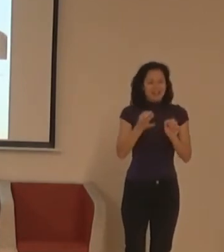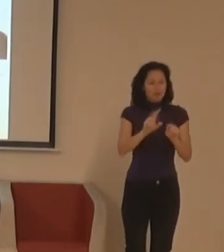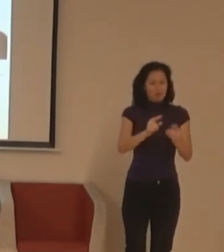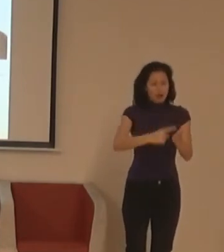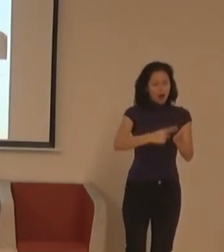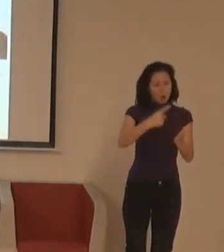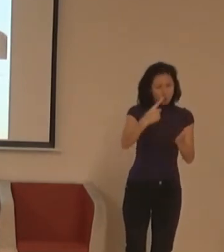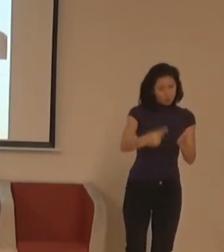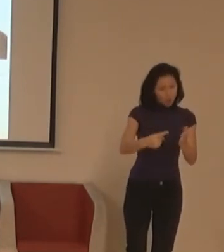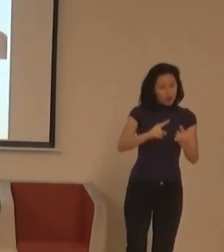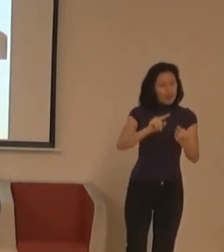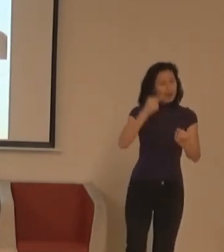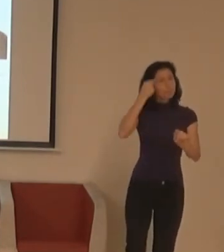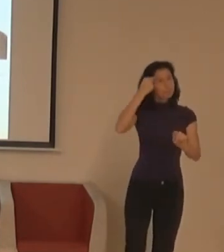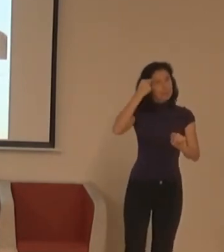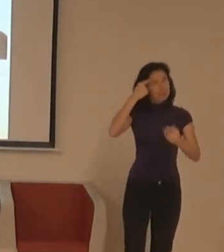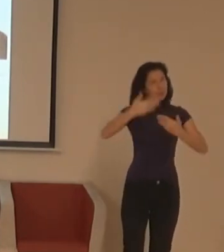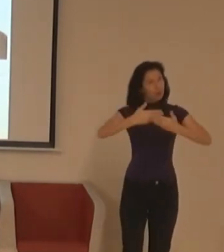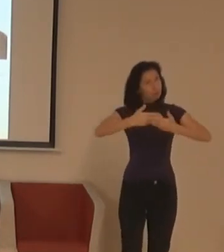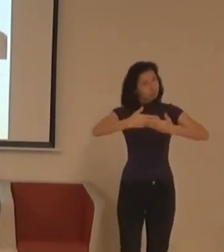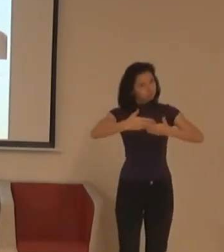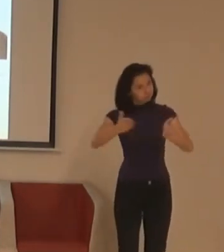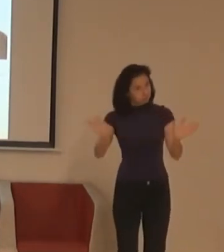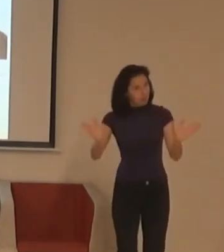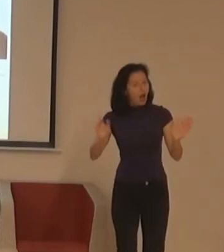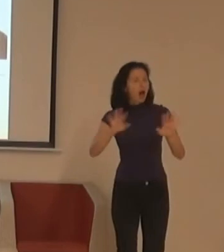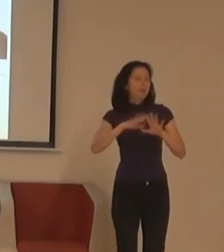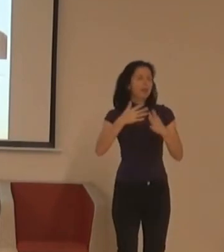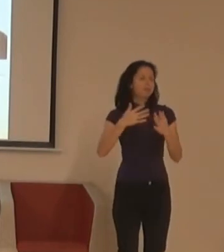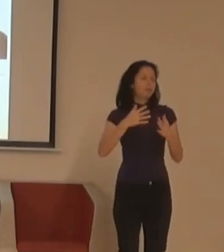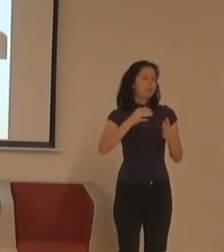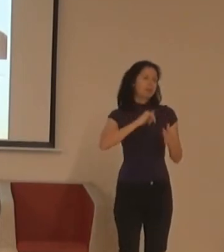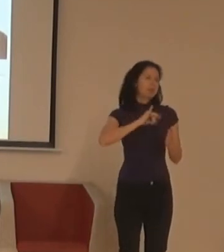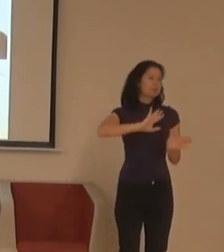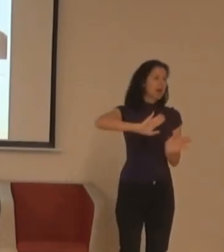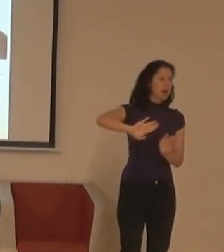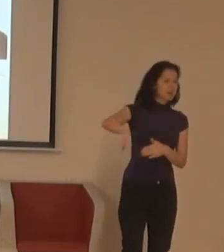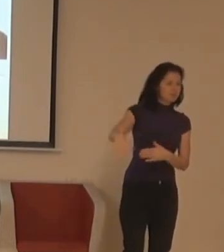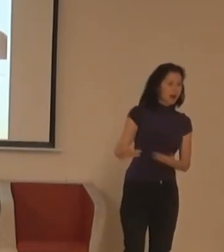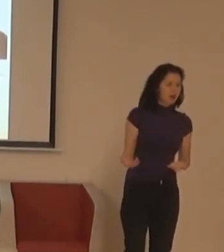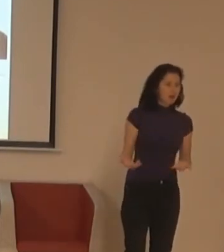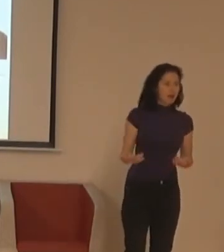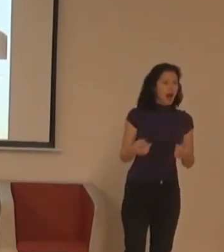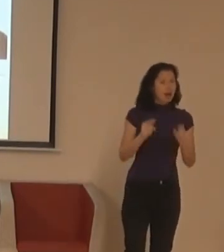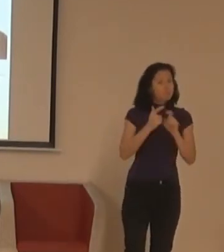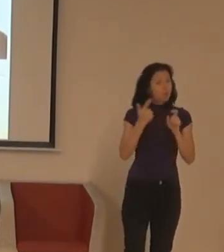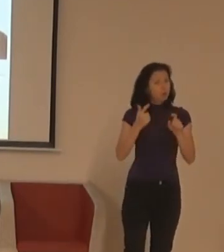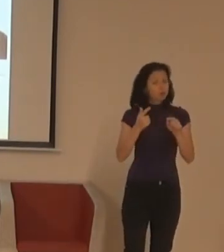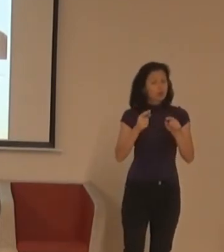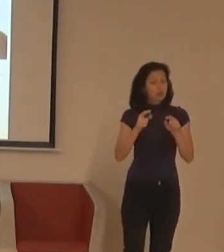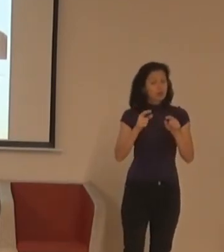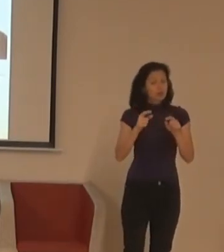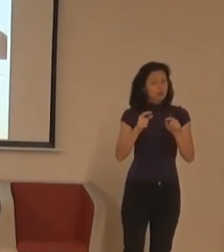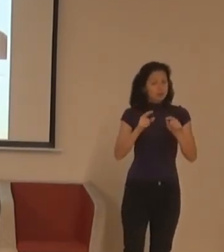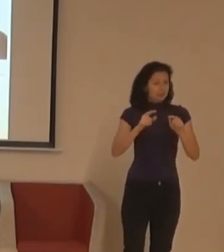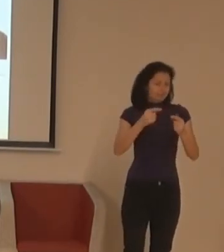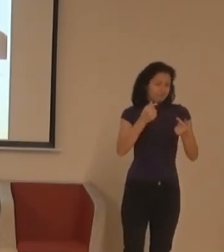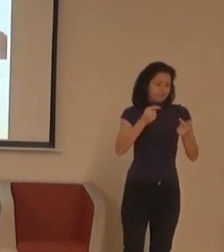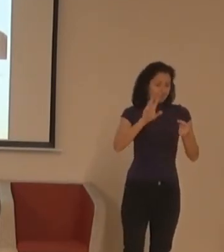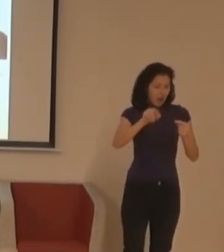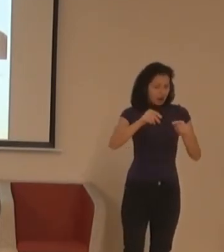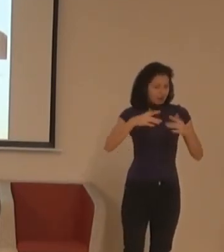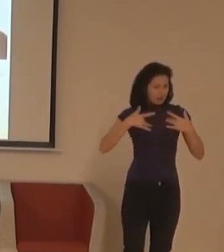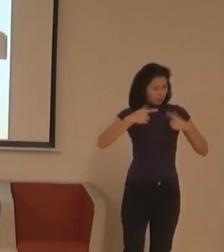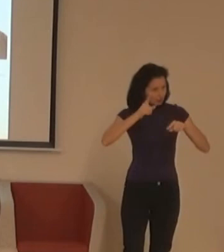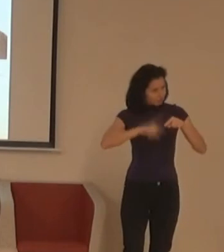ve svý práci, nebo na nějakém projektu s lidmi, kteří jsou jiný než vy. A nemusí být nutně jiný jen tím, že mají postižení, můžou být jiný z hrozně moc různých důvodů. Ale